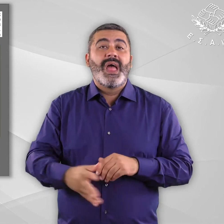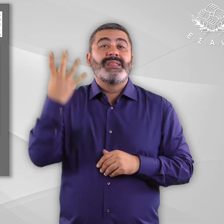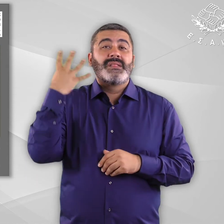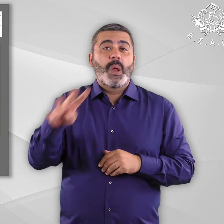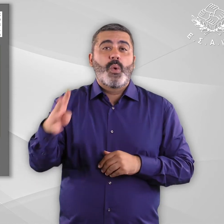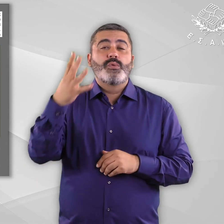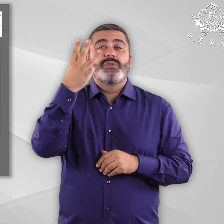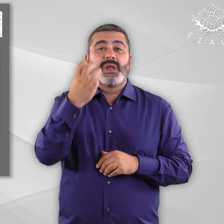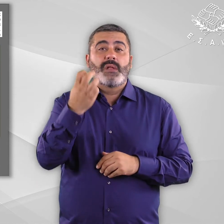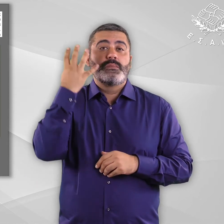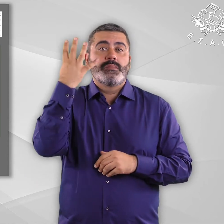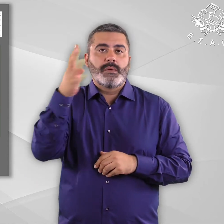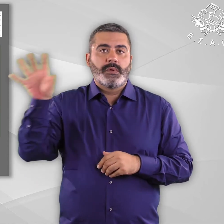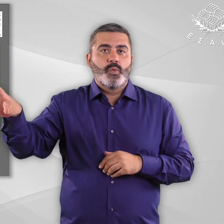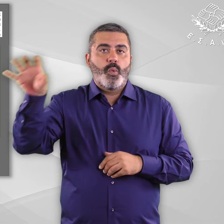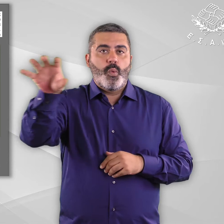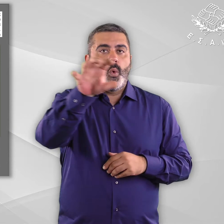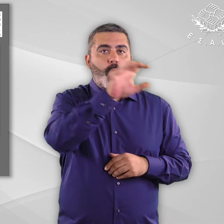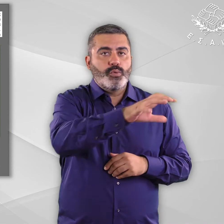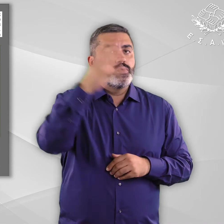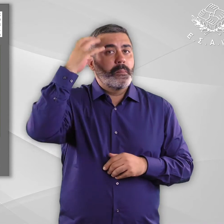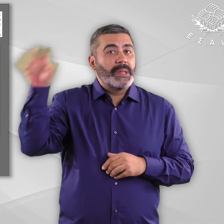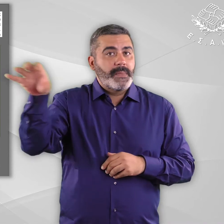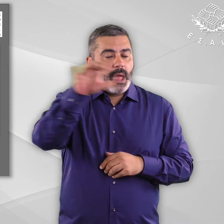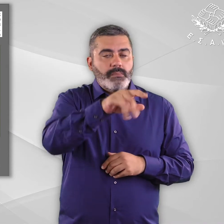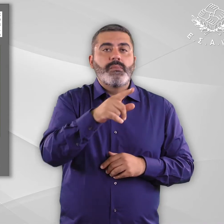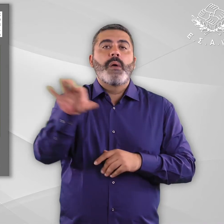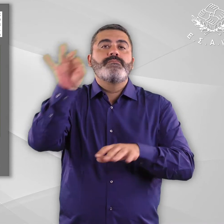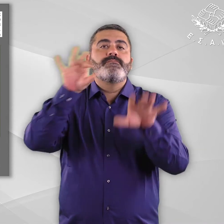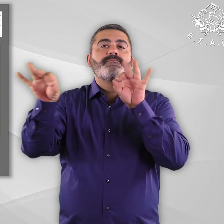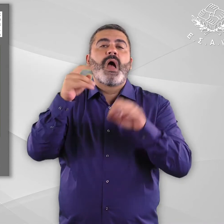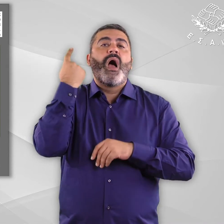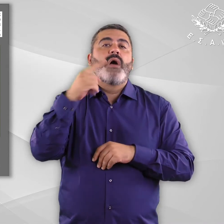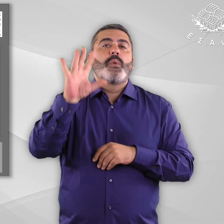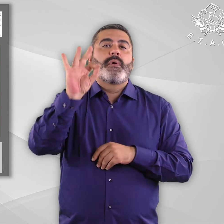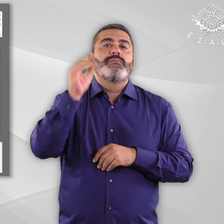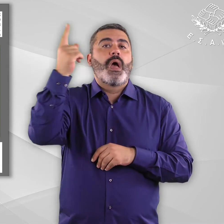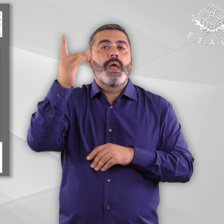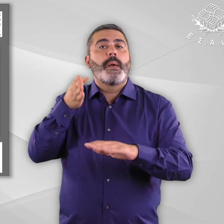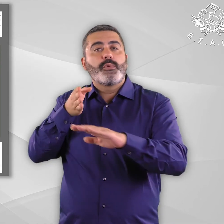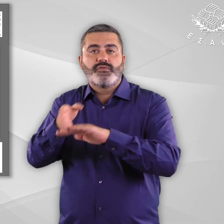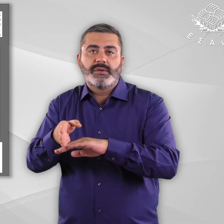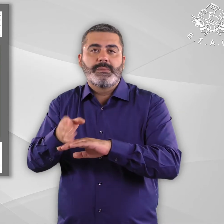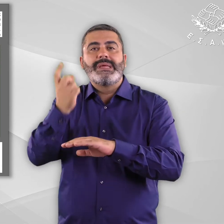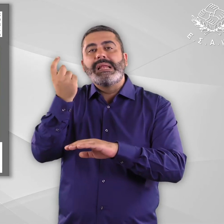αρχαιολογικούς χώρους και μνημεία η 151 είναι προσβάσιμη ή μερικώς προσβάσιμη βλέπε υποσημείωση 34.